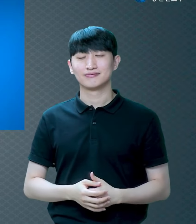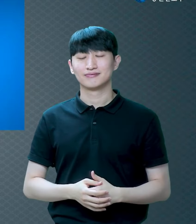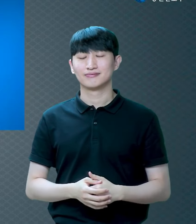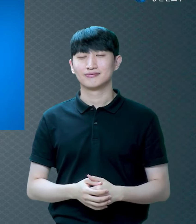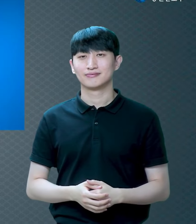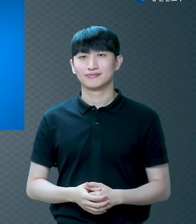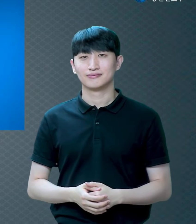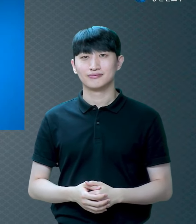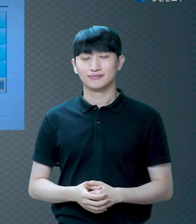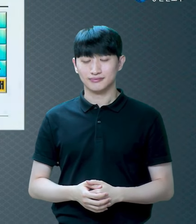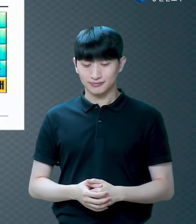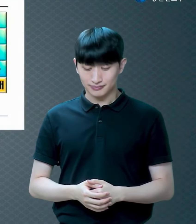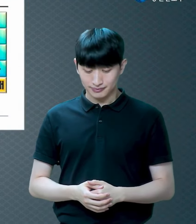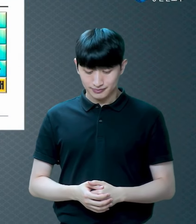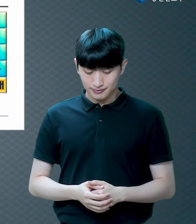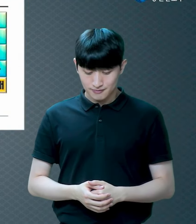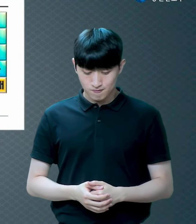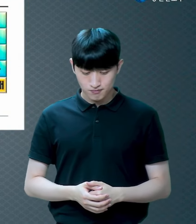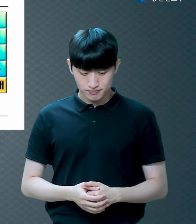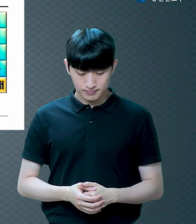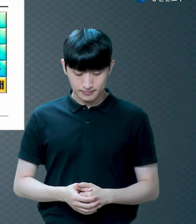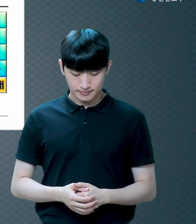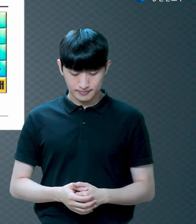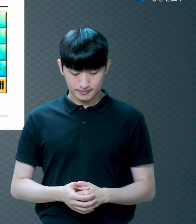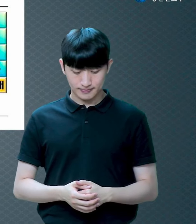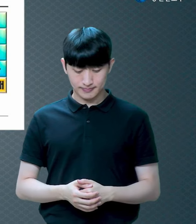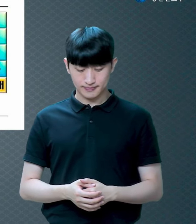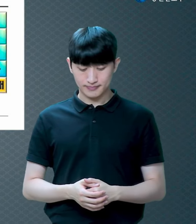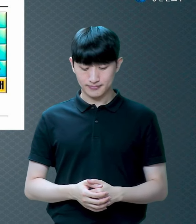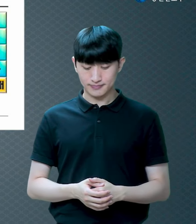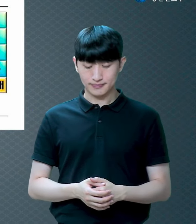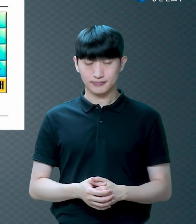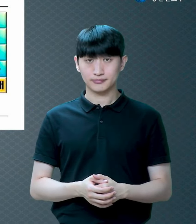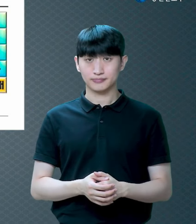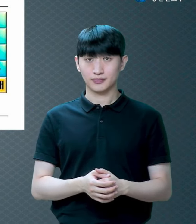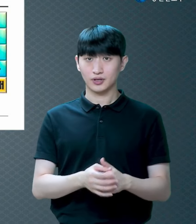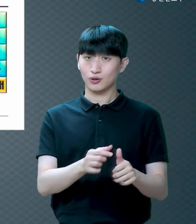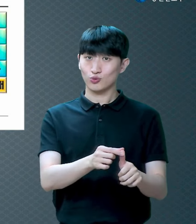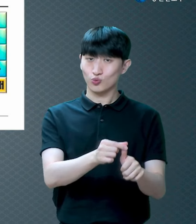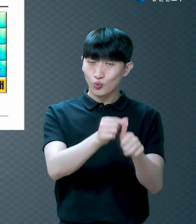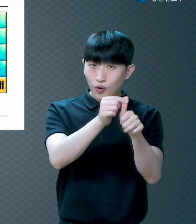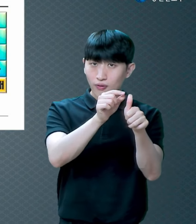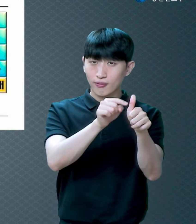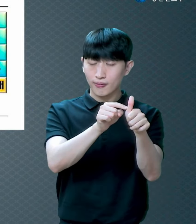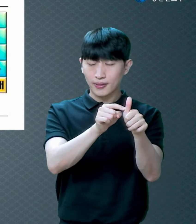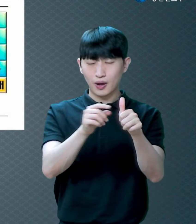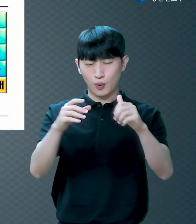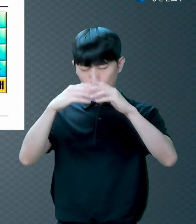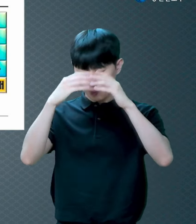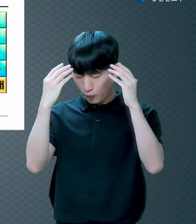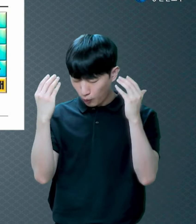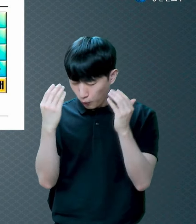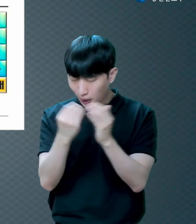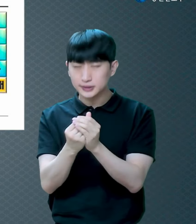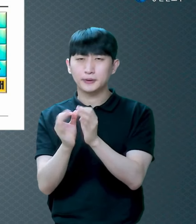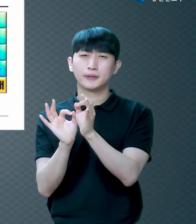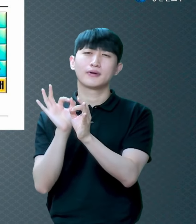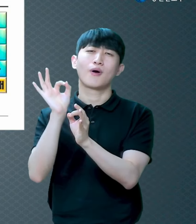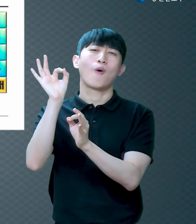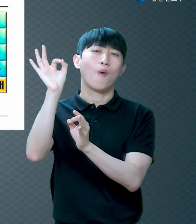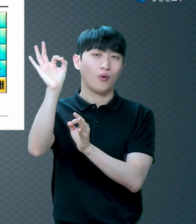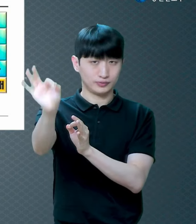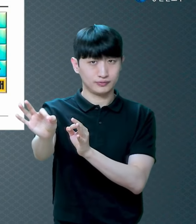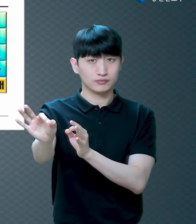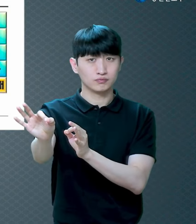그리고 이 구원은 완전하고 영원하기 때문에 바뀌지 않아요